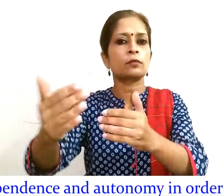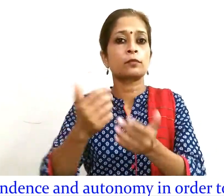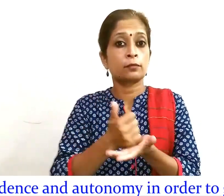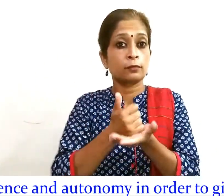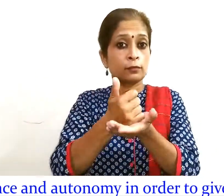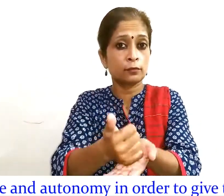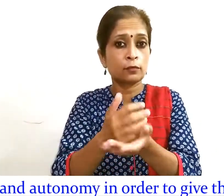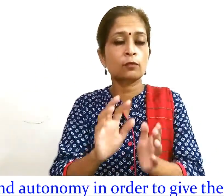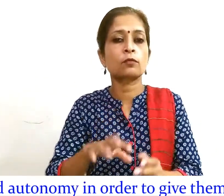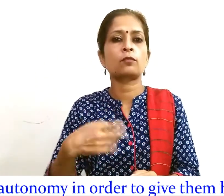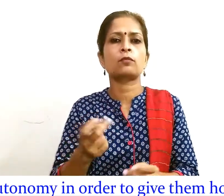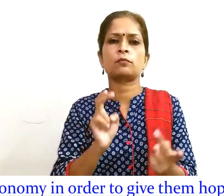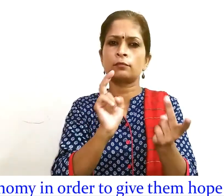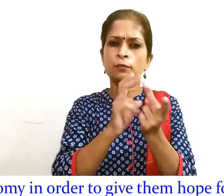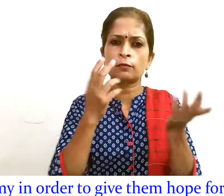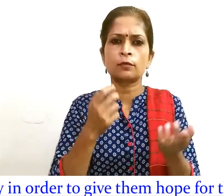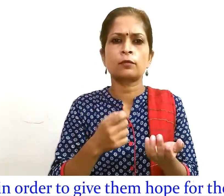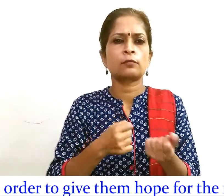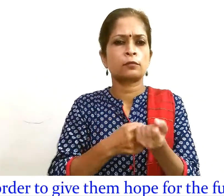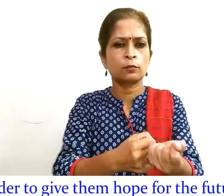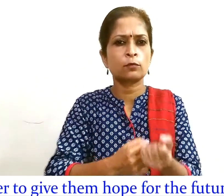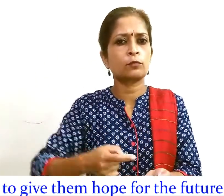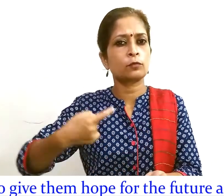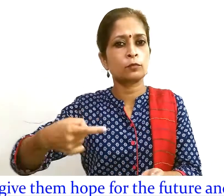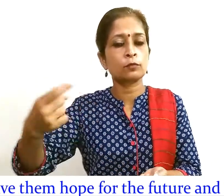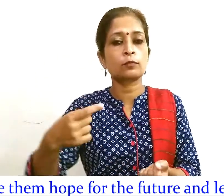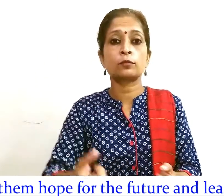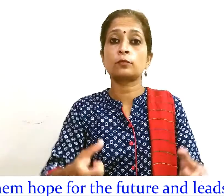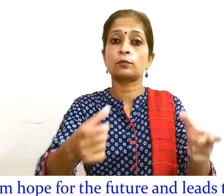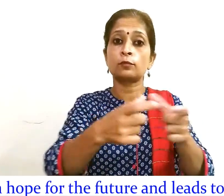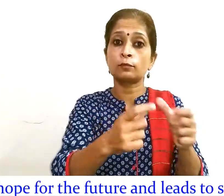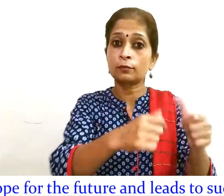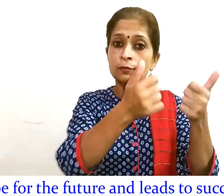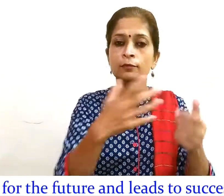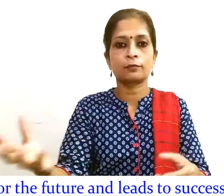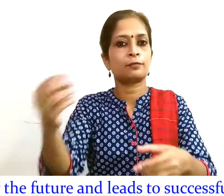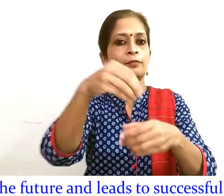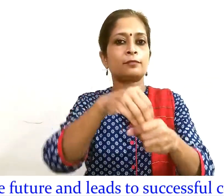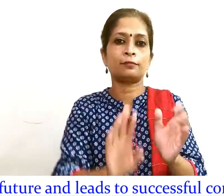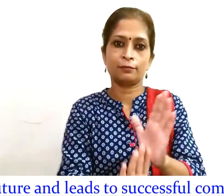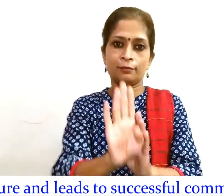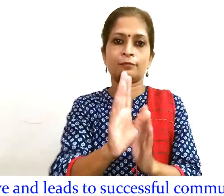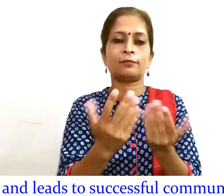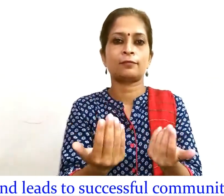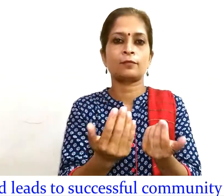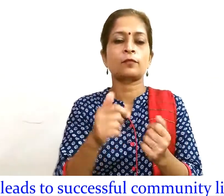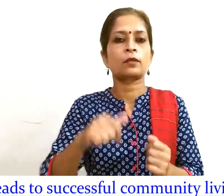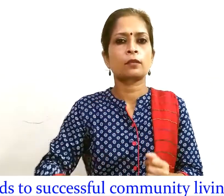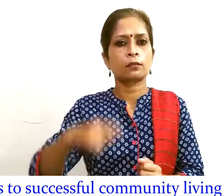आशा दी जा सके और उचित समर्थन के माध्यम से सफल समोदाय का विकास किया जा सके मानसिक